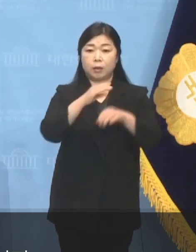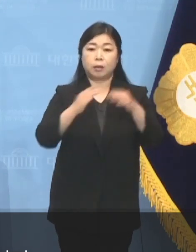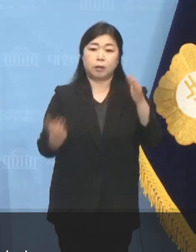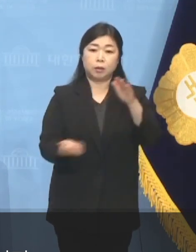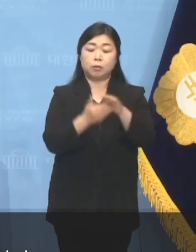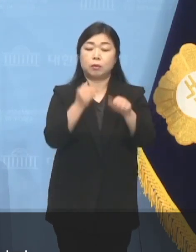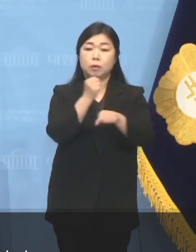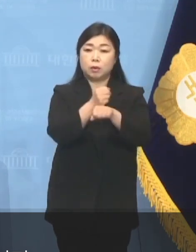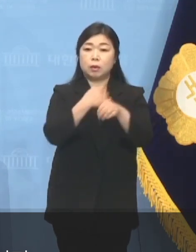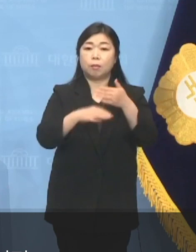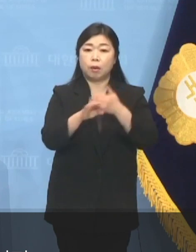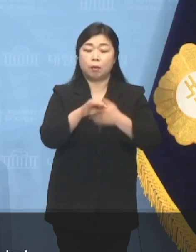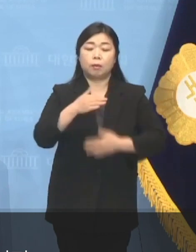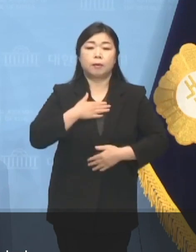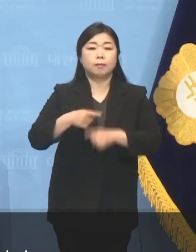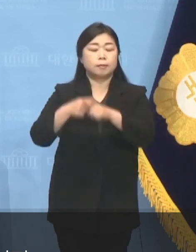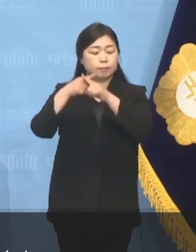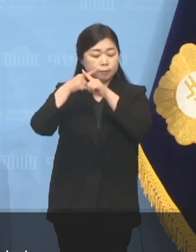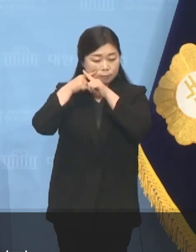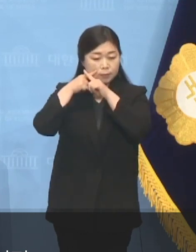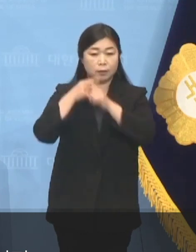감수하겠습니다.